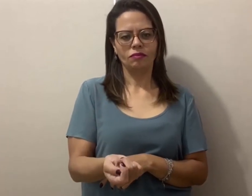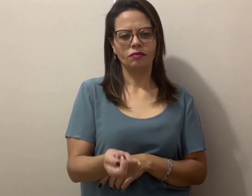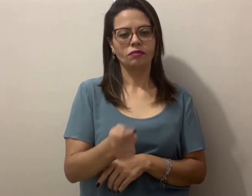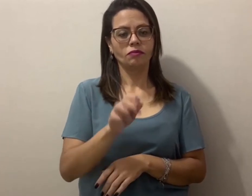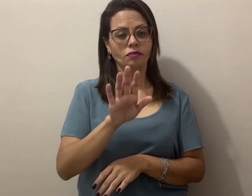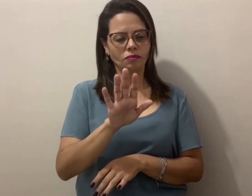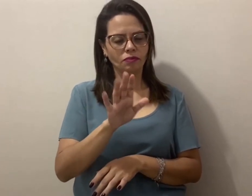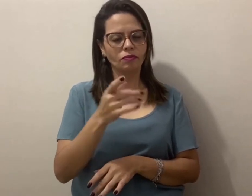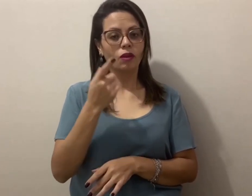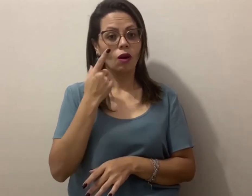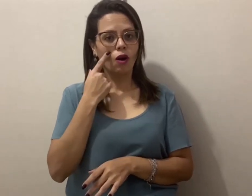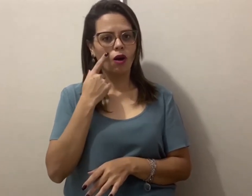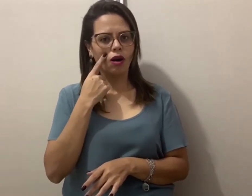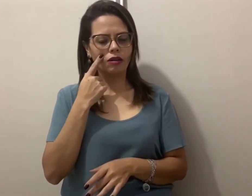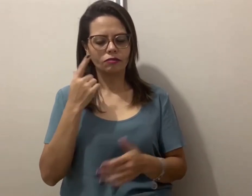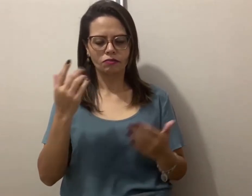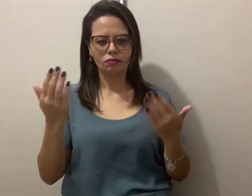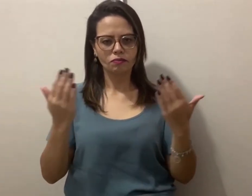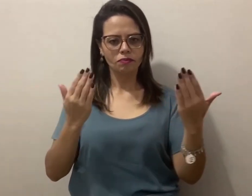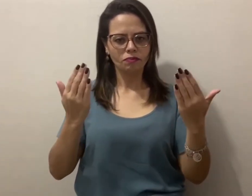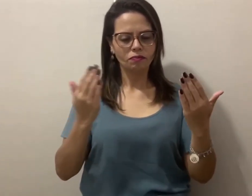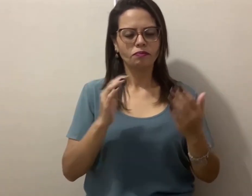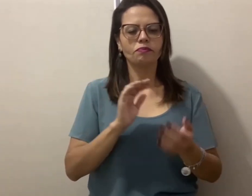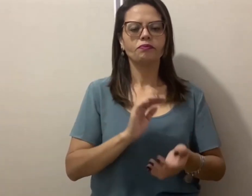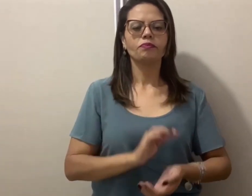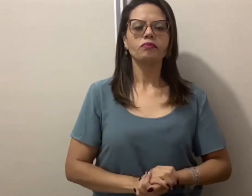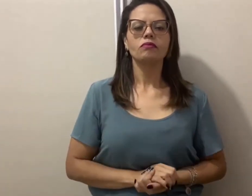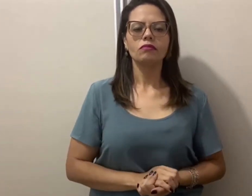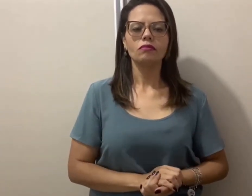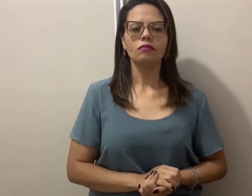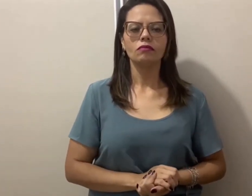com que se tenha um outro sinal. Veja, observe, compare comigo.